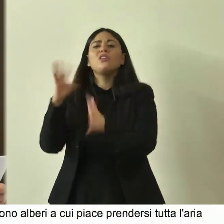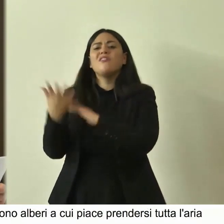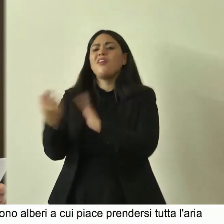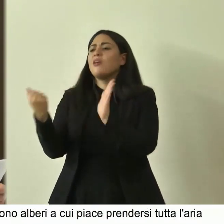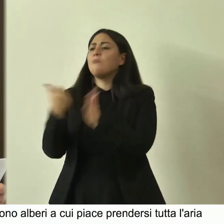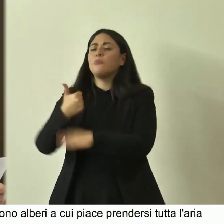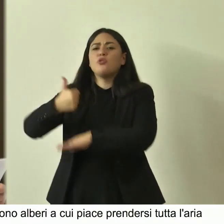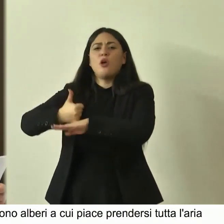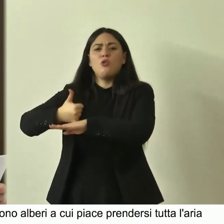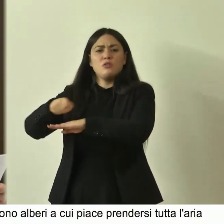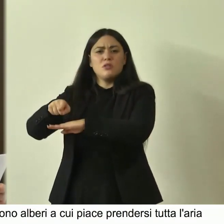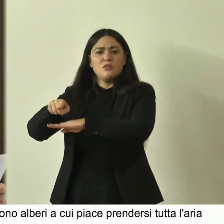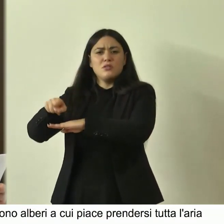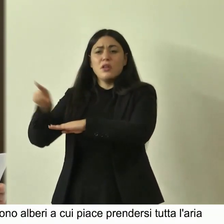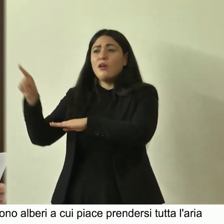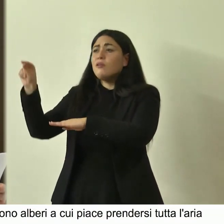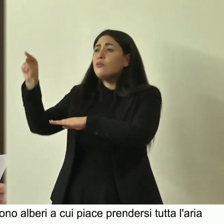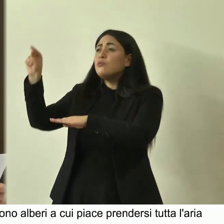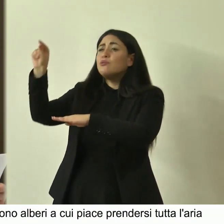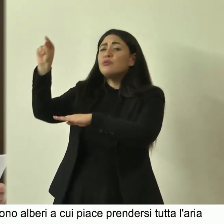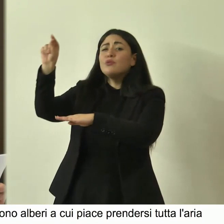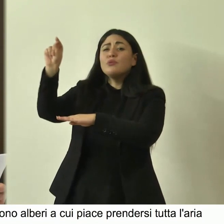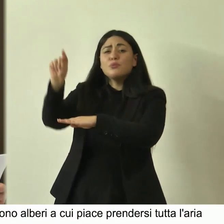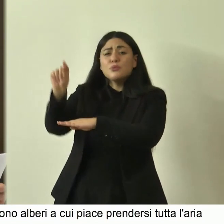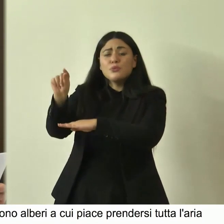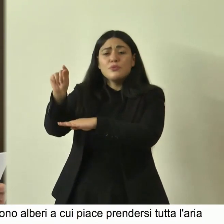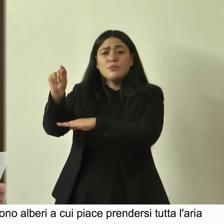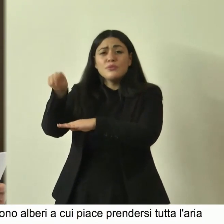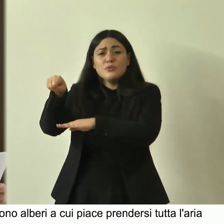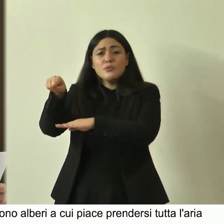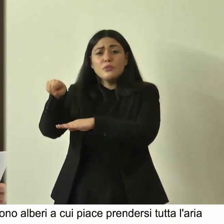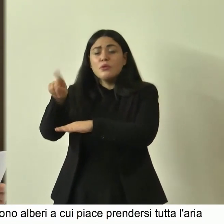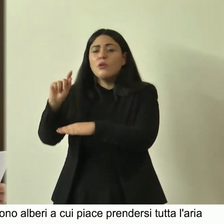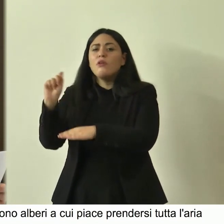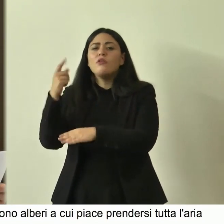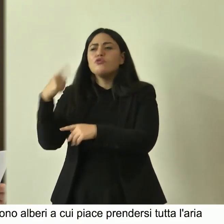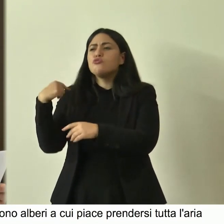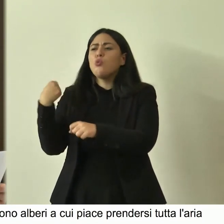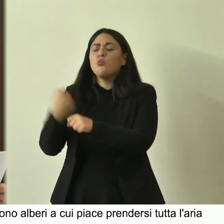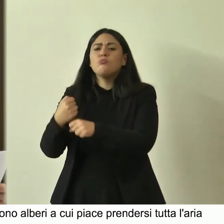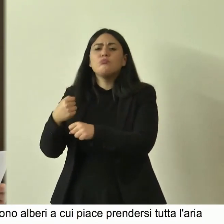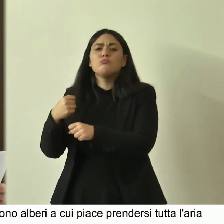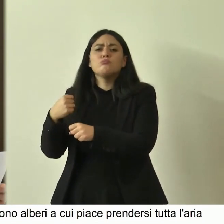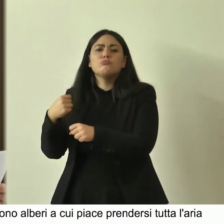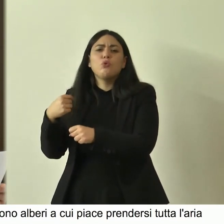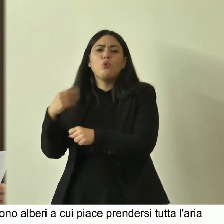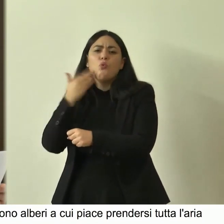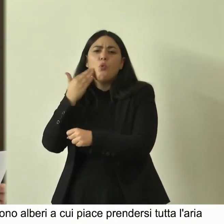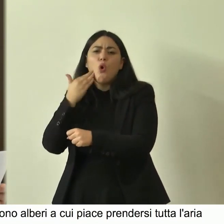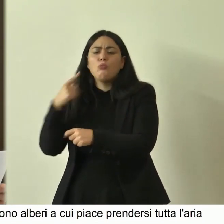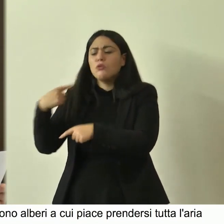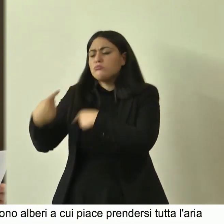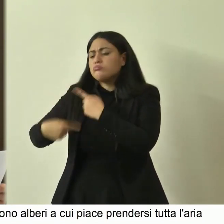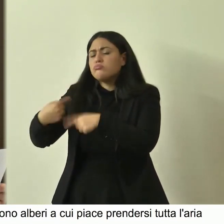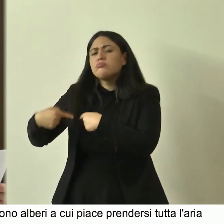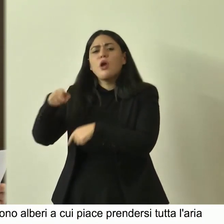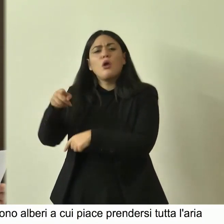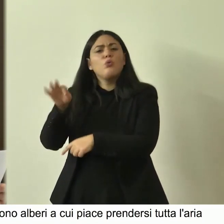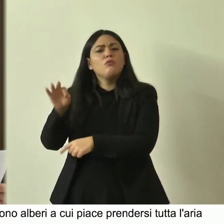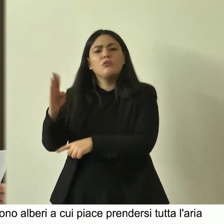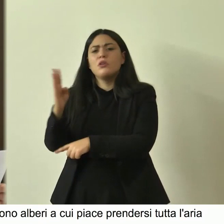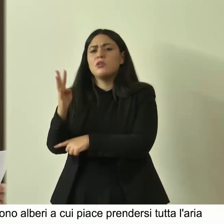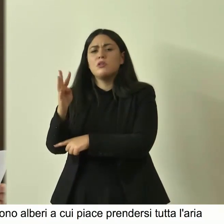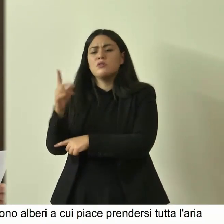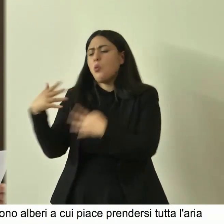nessun uccello ha mai segmentato il tempo vincono la storia degli uomini ignorano le loro guerre gli spargimenti di